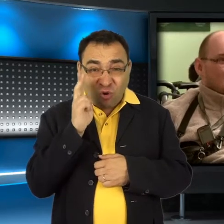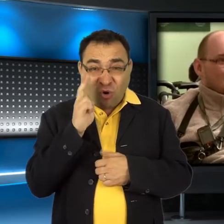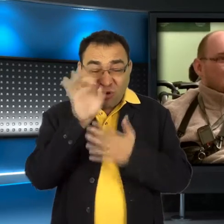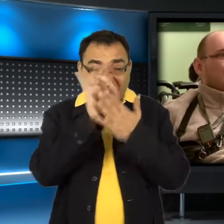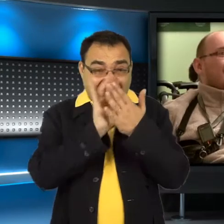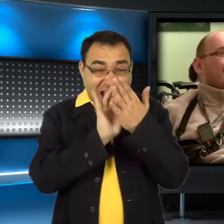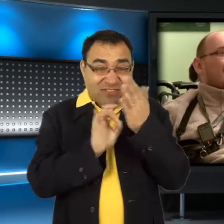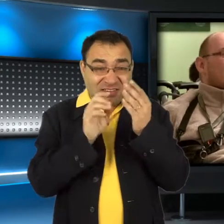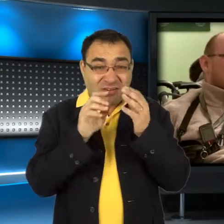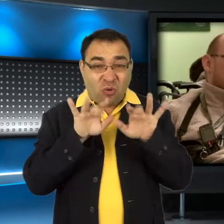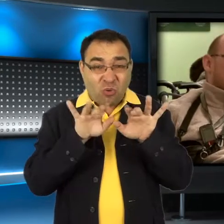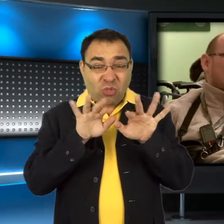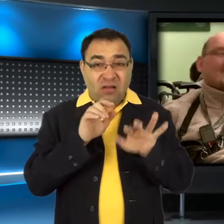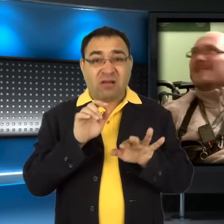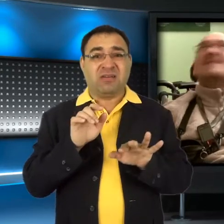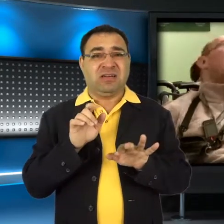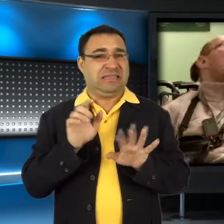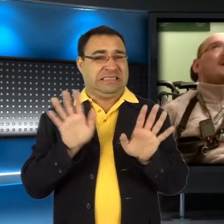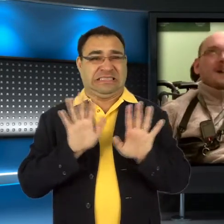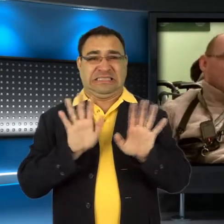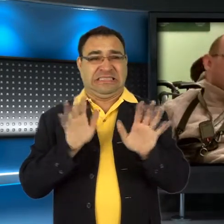kin? Grafikiem?